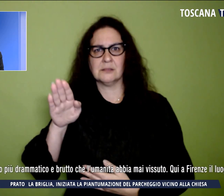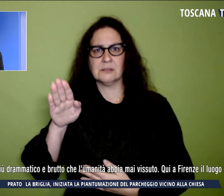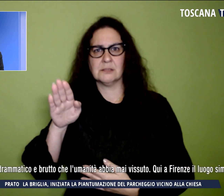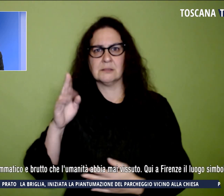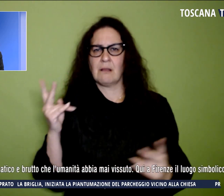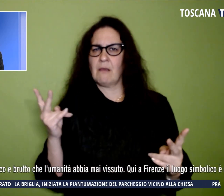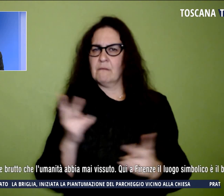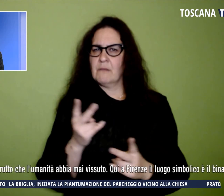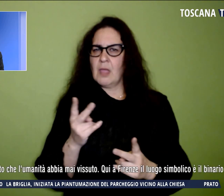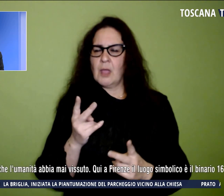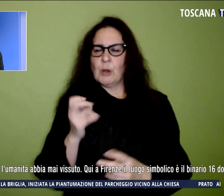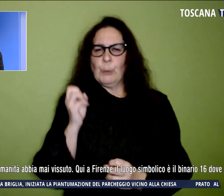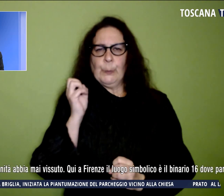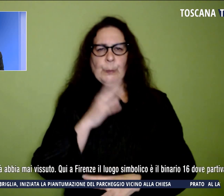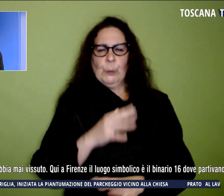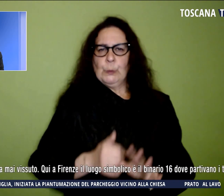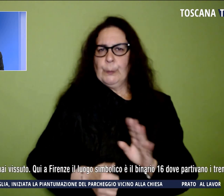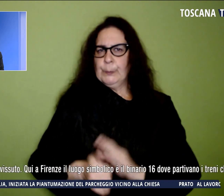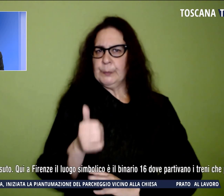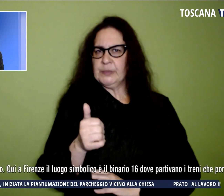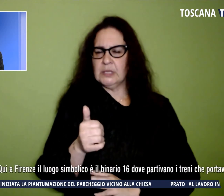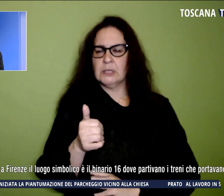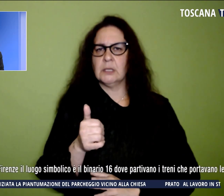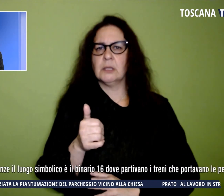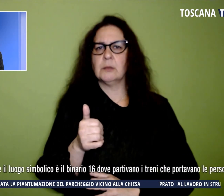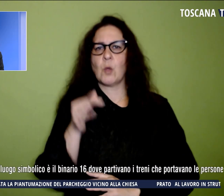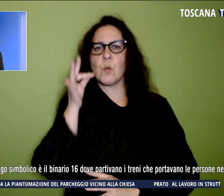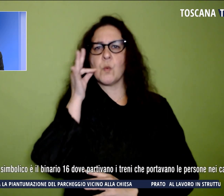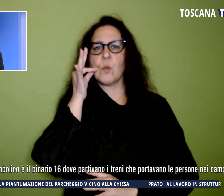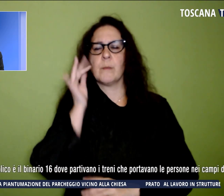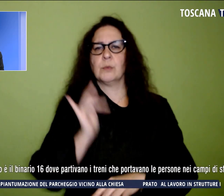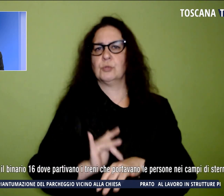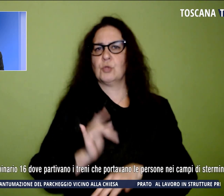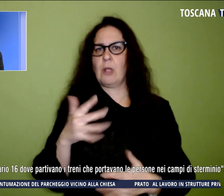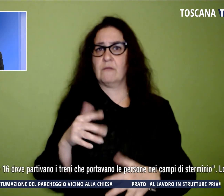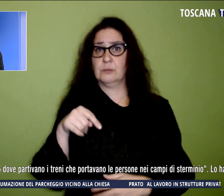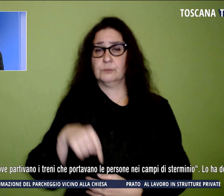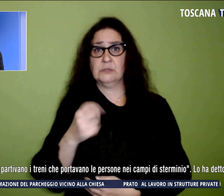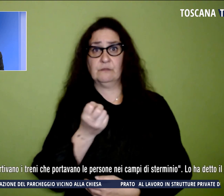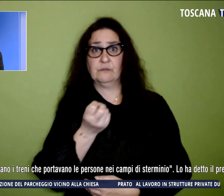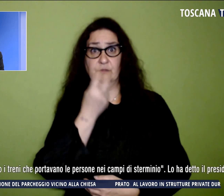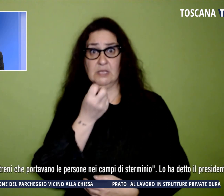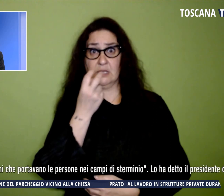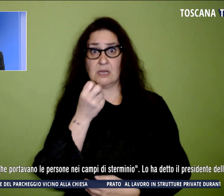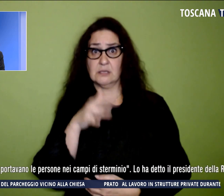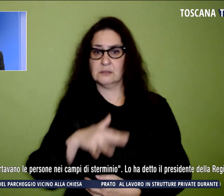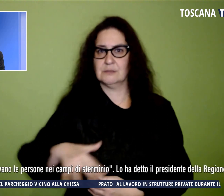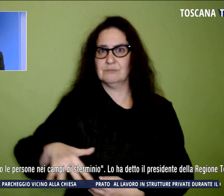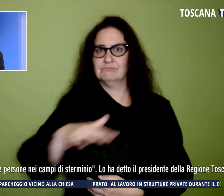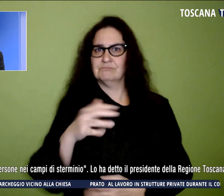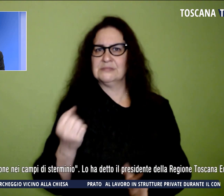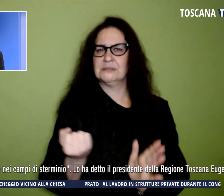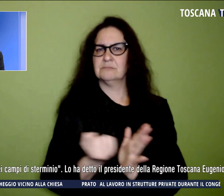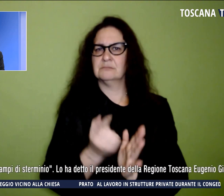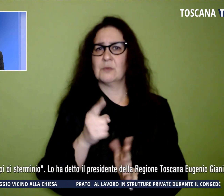e brutto che l'umanità abbia mai vissuto. Qui a Firenze il luogo simbolo è il binario 16 dove